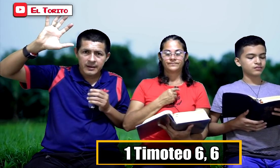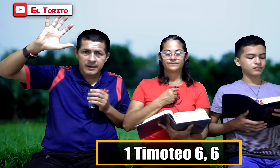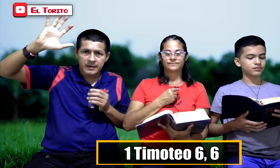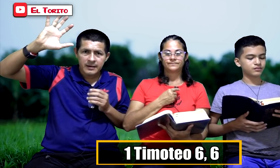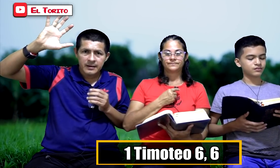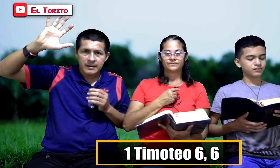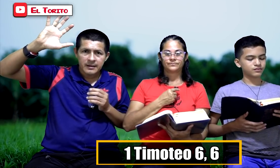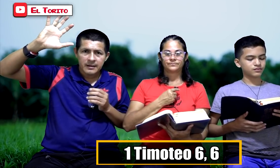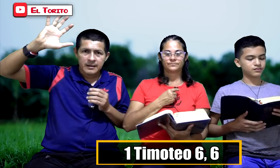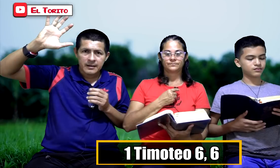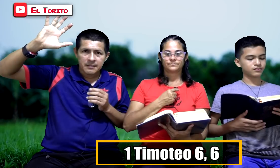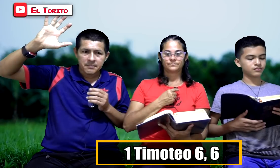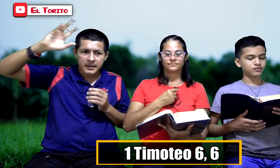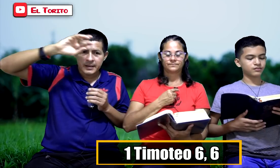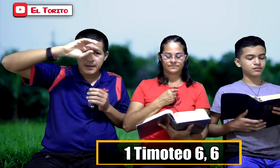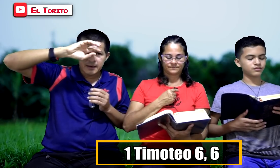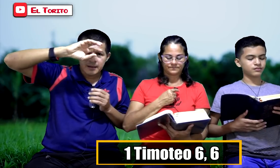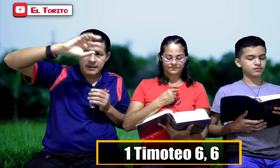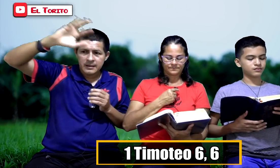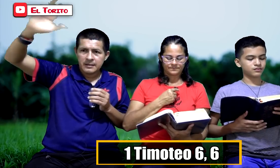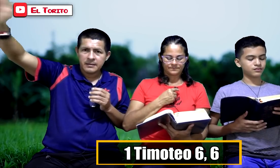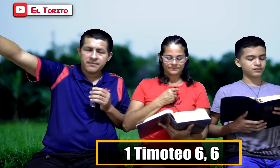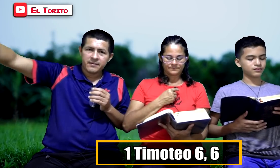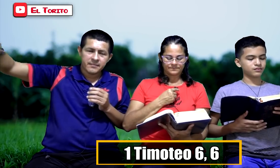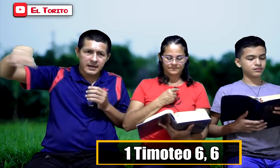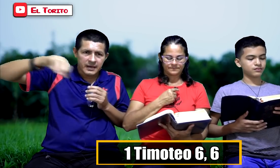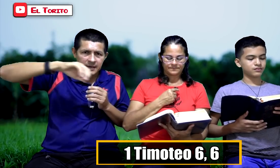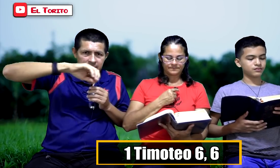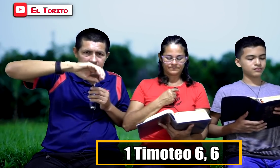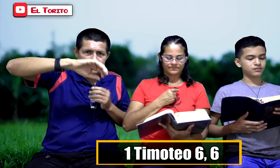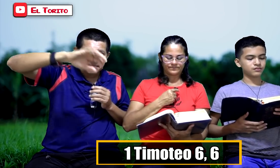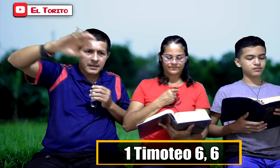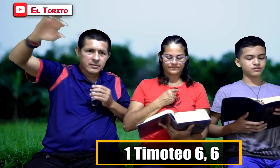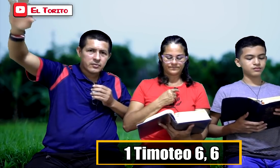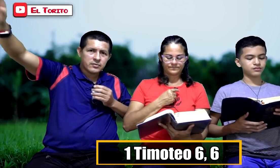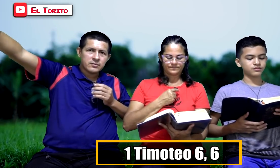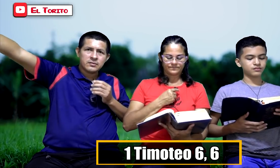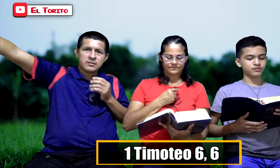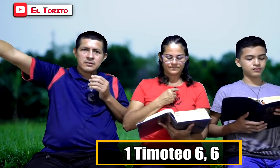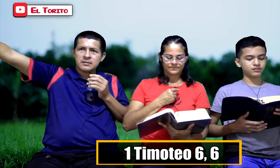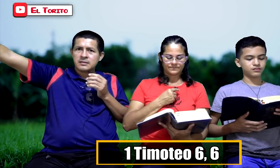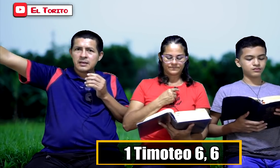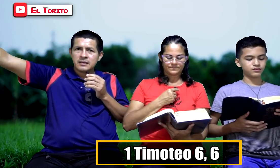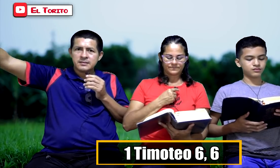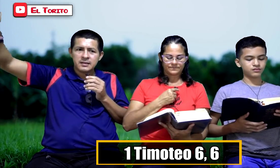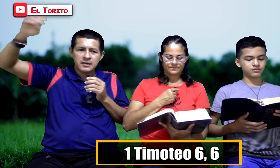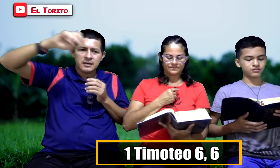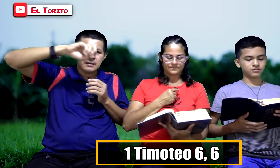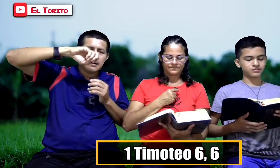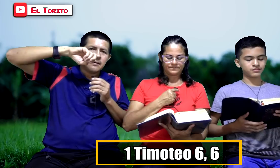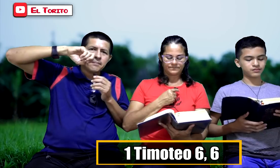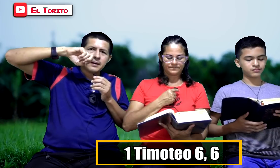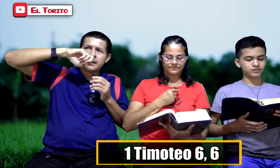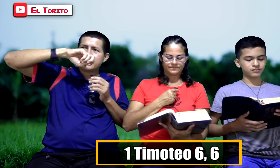para difamar, para contradecir, para